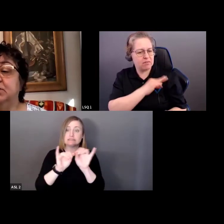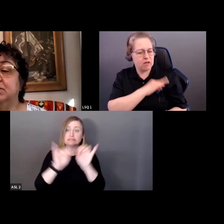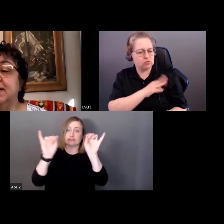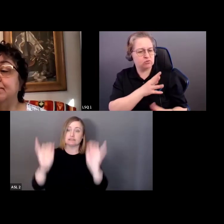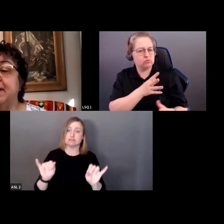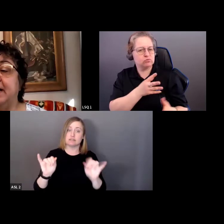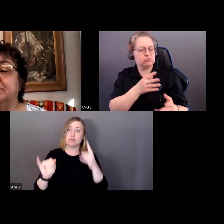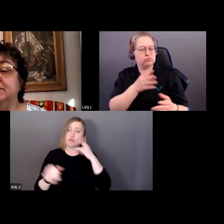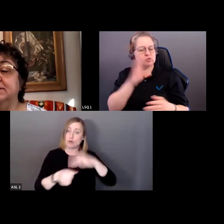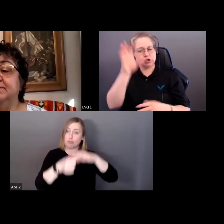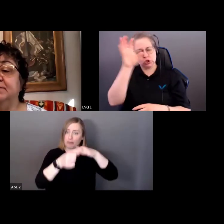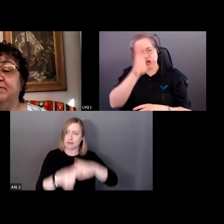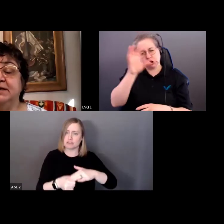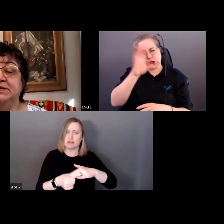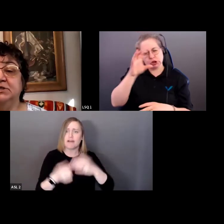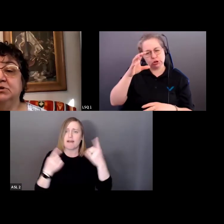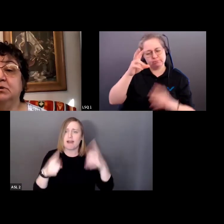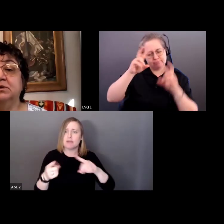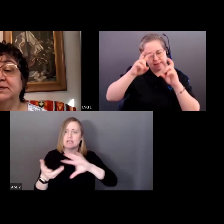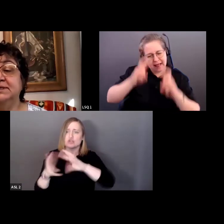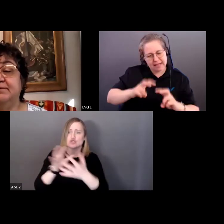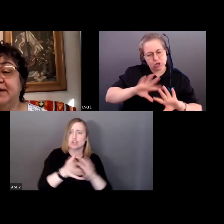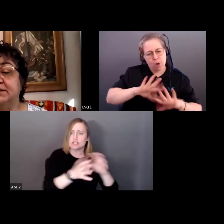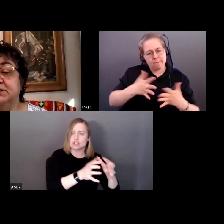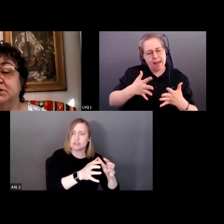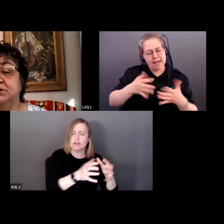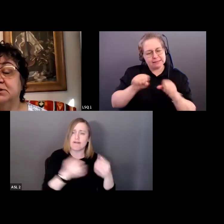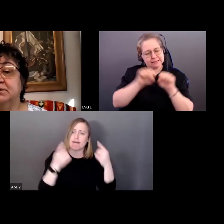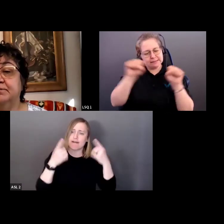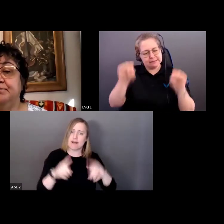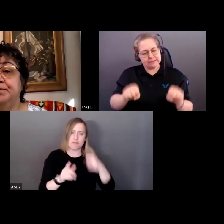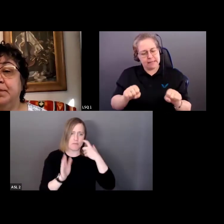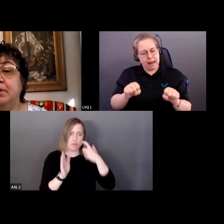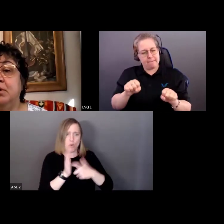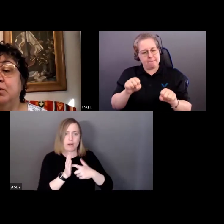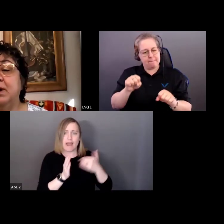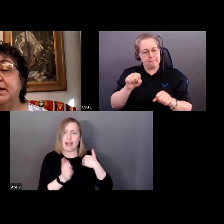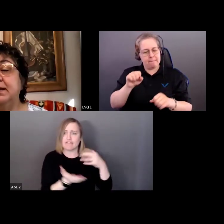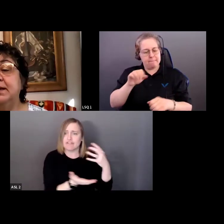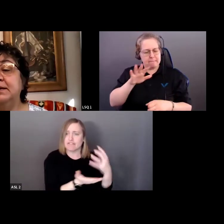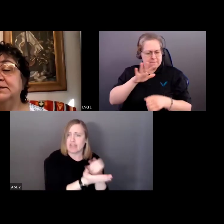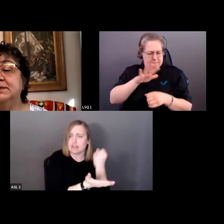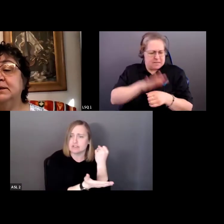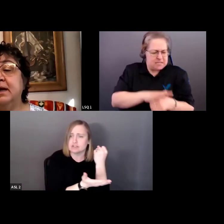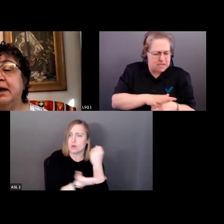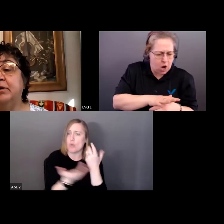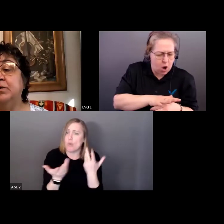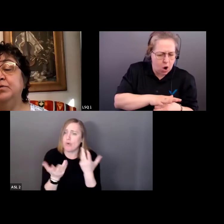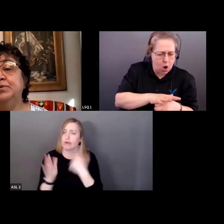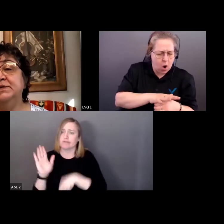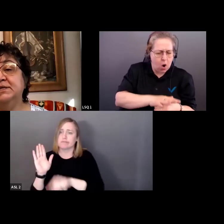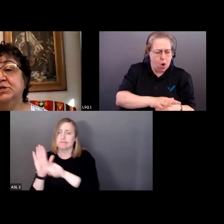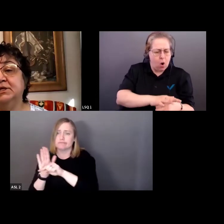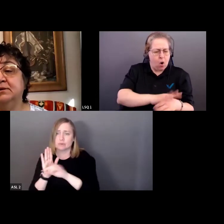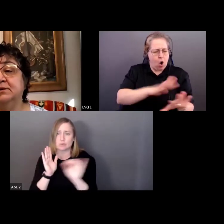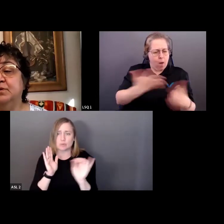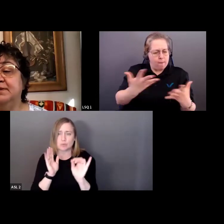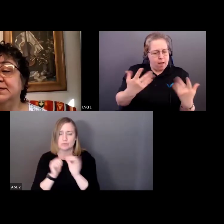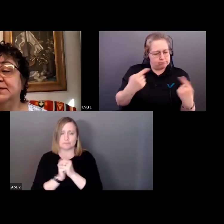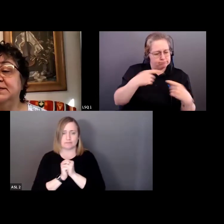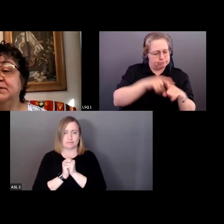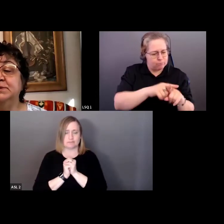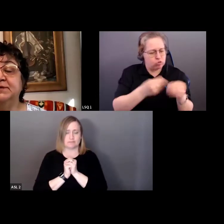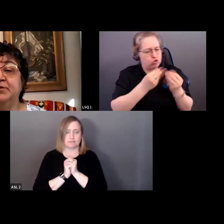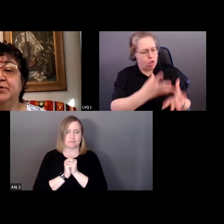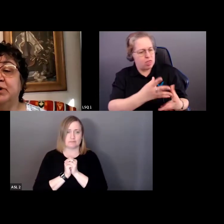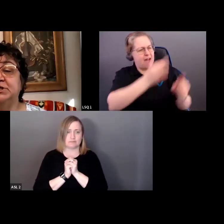les systèmes d'oppression se croisent pour créer des modèles d'avantages ou de désavantages. Reconnaître